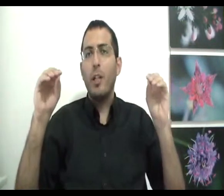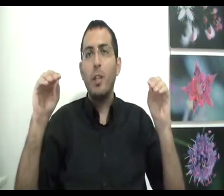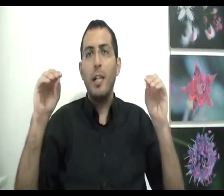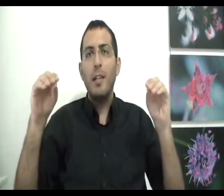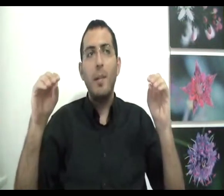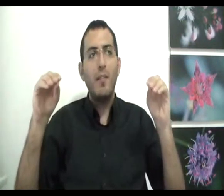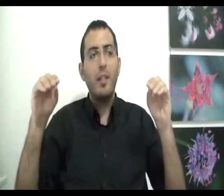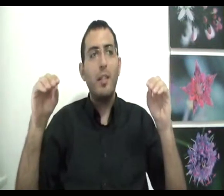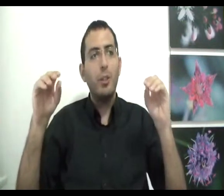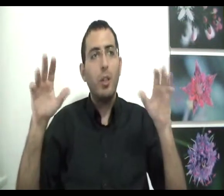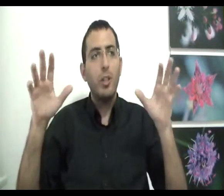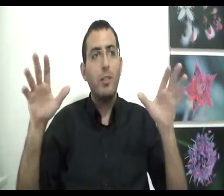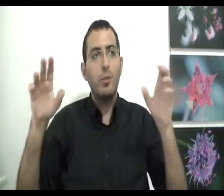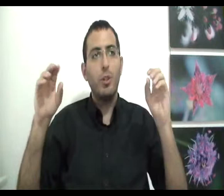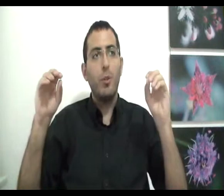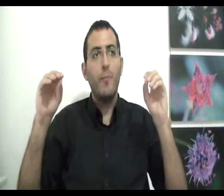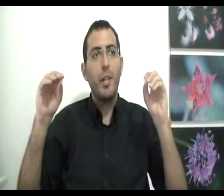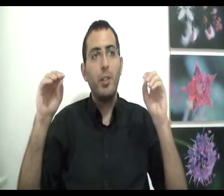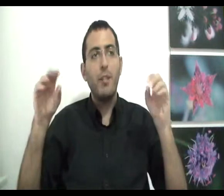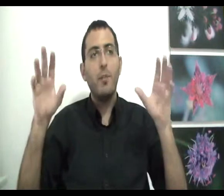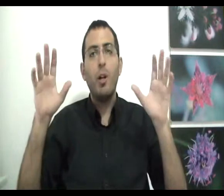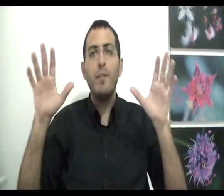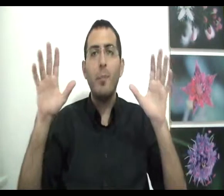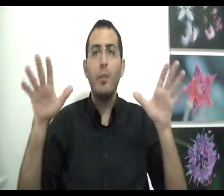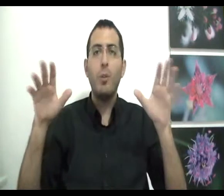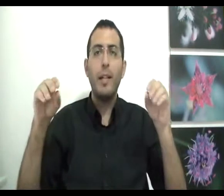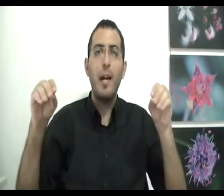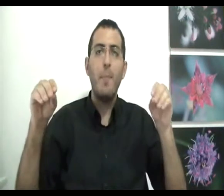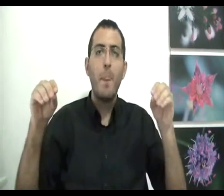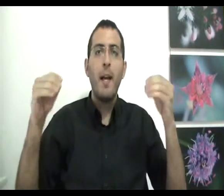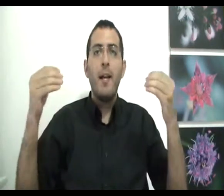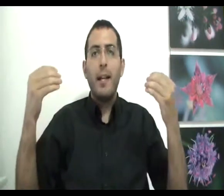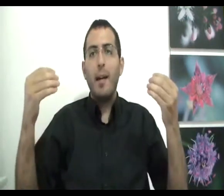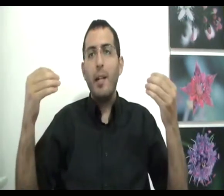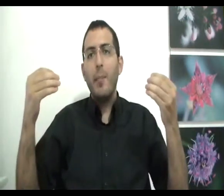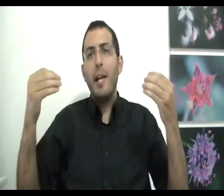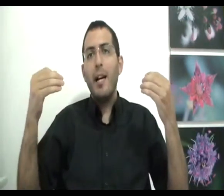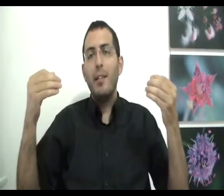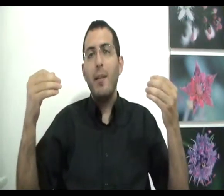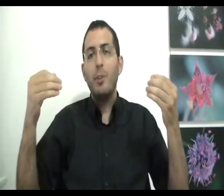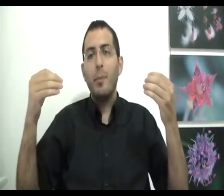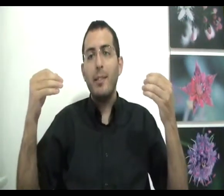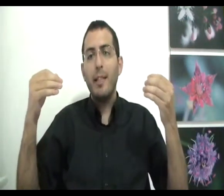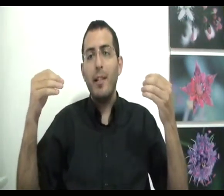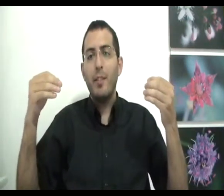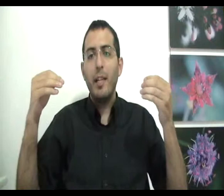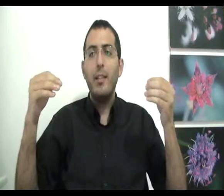קשה לאדם להבין את שורש הרצון שלו עכשיו, אותו הדבר בדיוק קיים גם לגבי האדם שמנסה להבין את